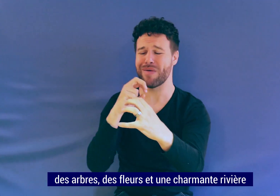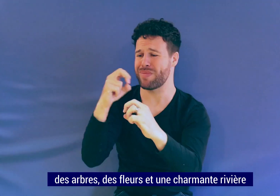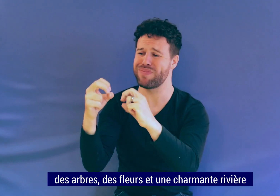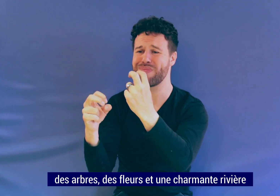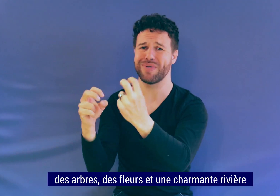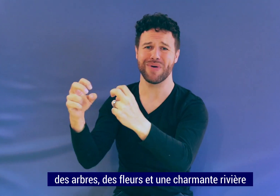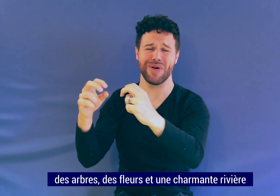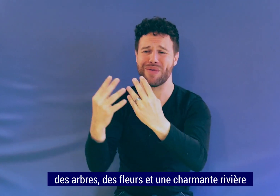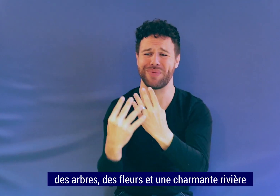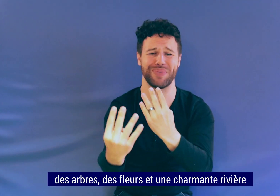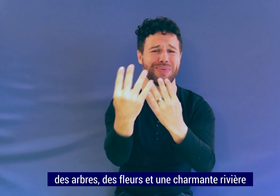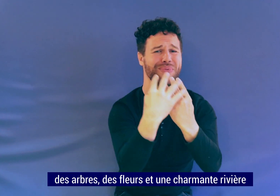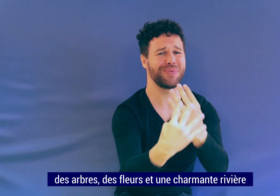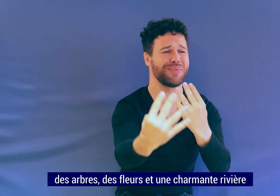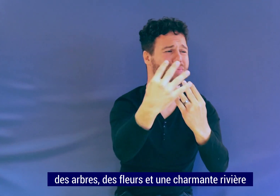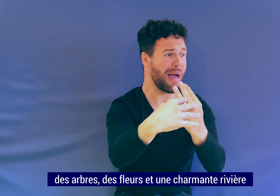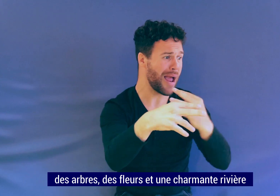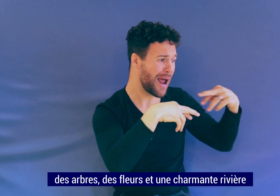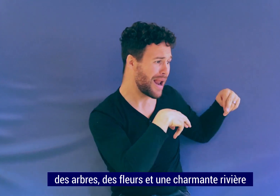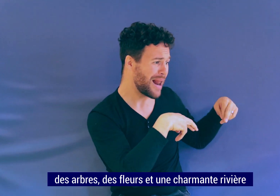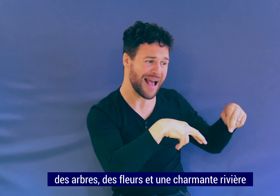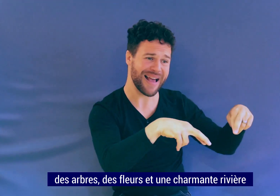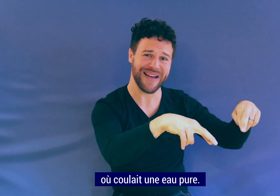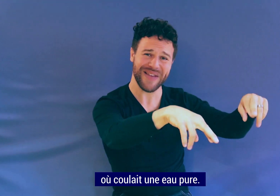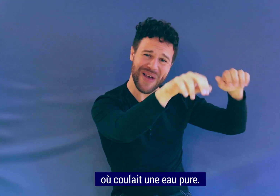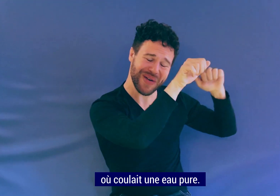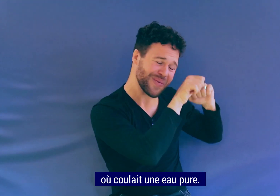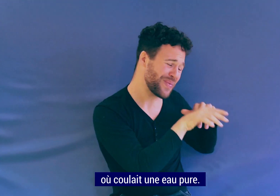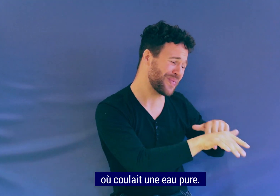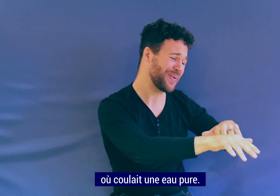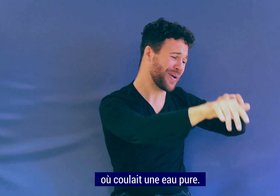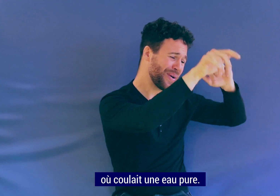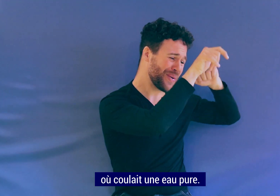fleurs et une charmante rivière où coulait une eau pure.